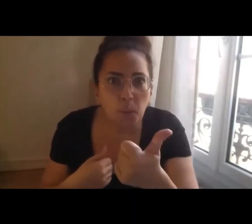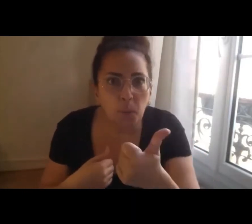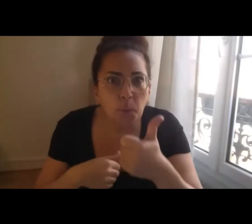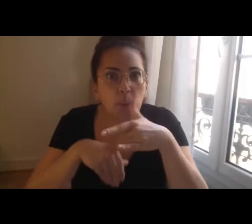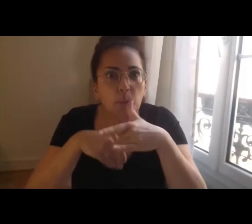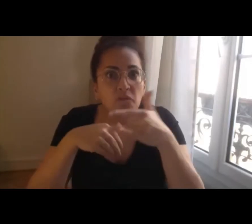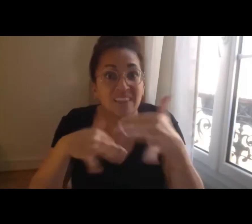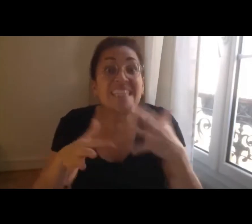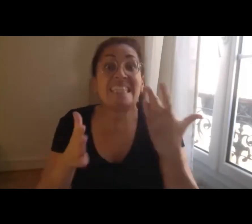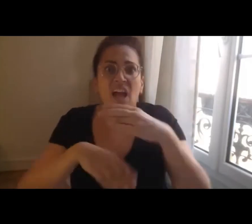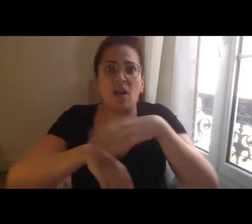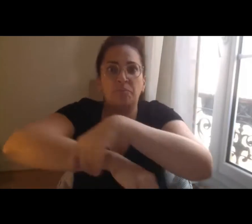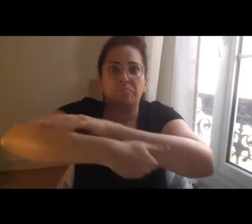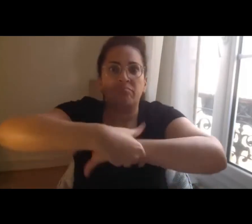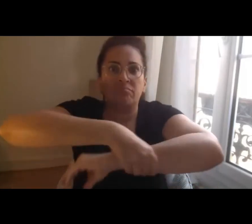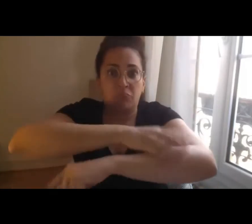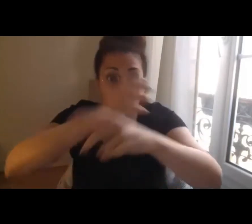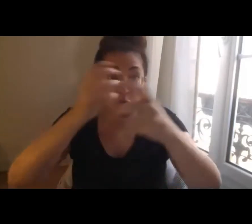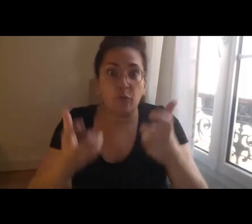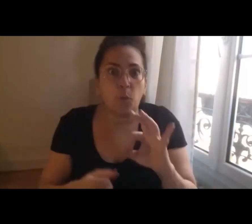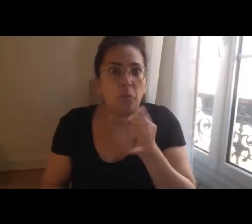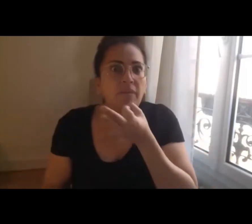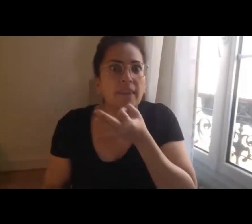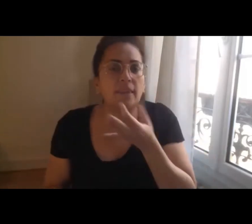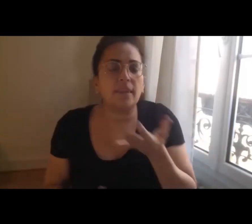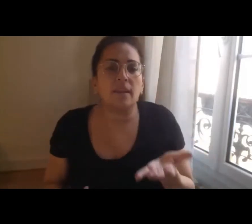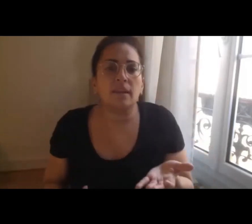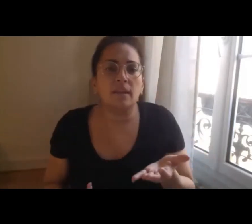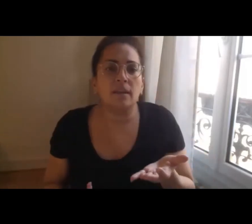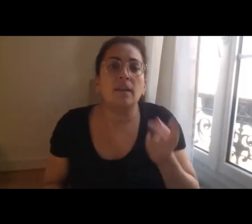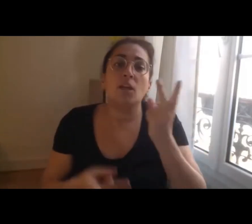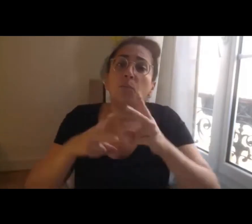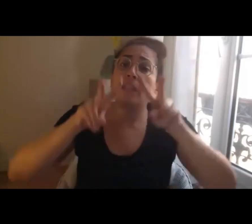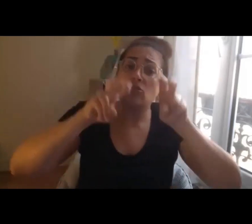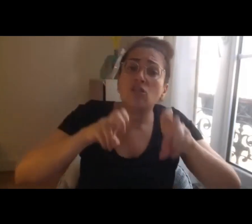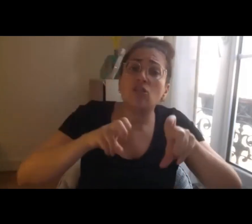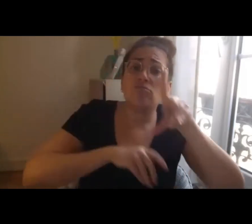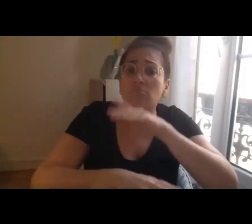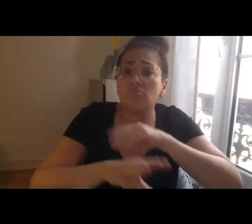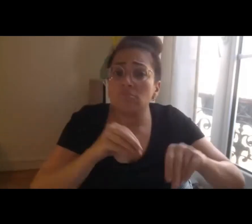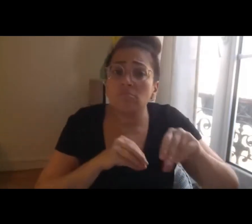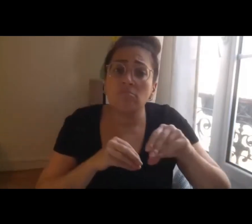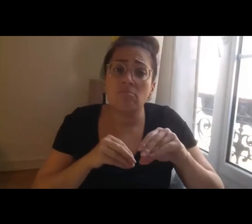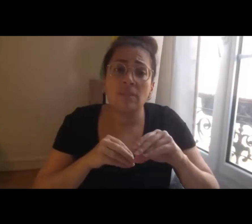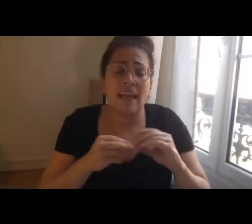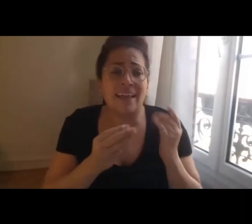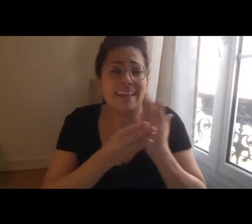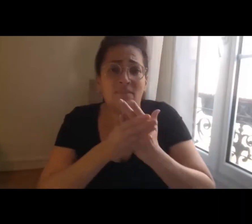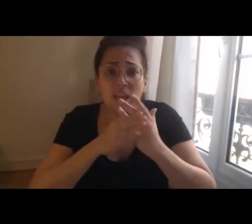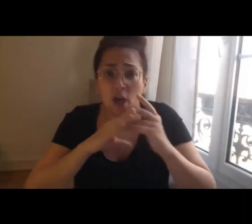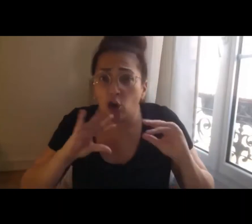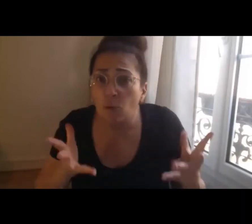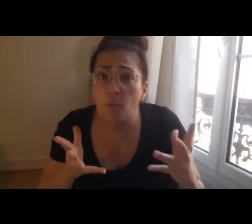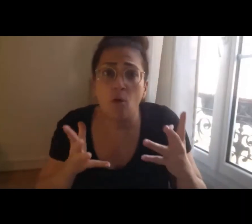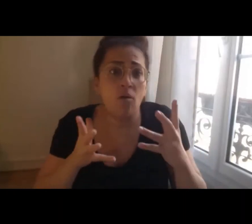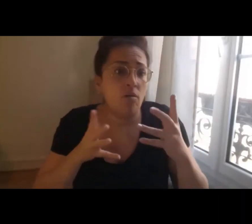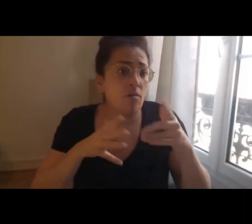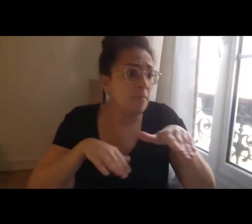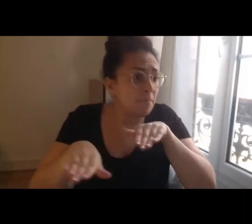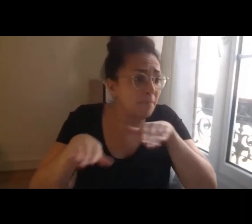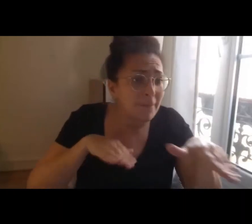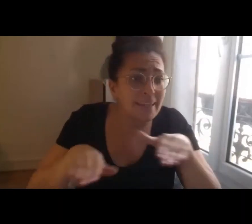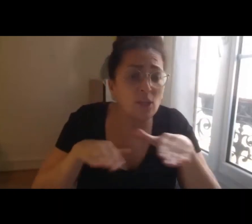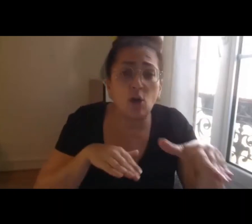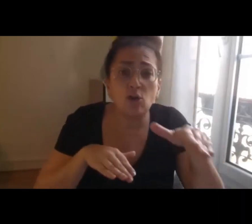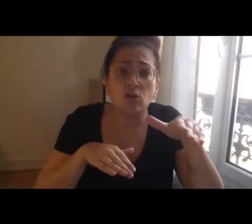Nous attendons de la recherche appliquée aussi qu'elle invente des modes d'intervention, des outils, des méthodes, des contenus, qu'elle les diffuse